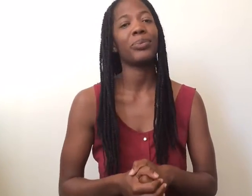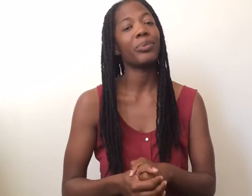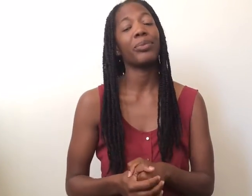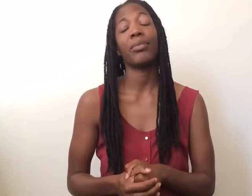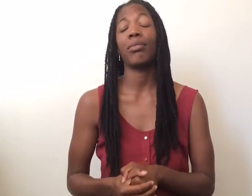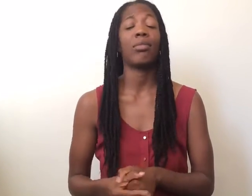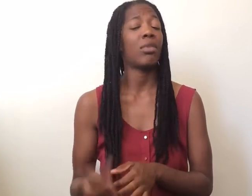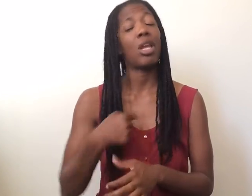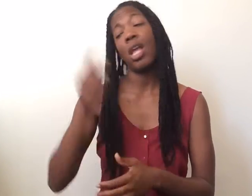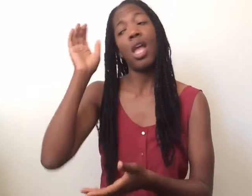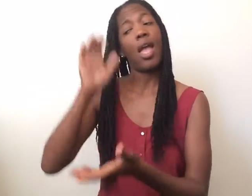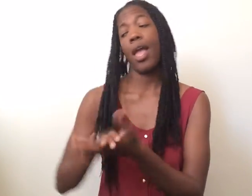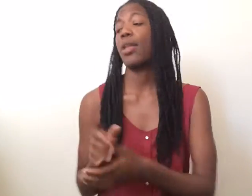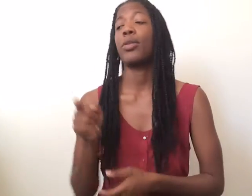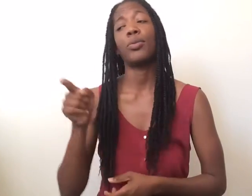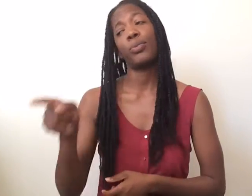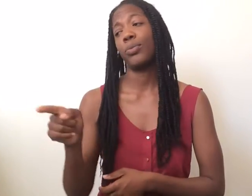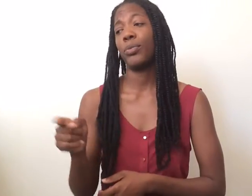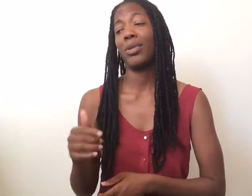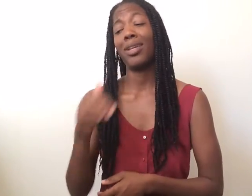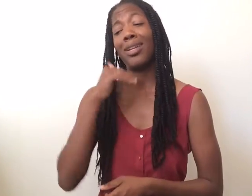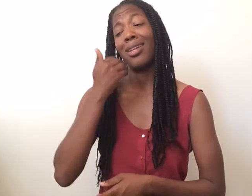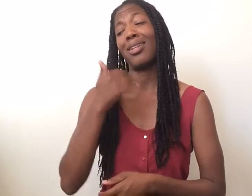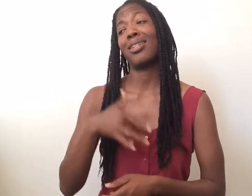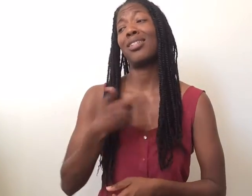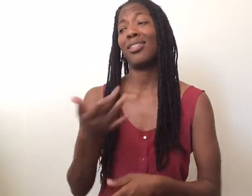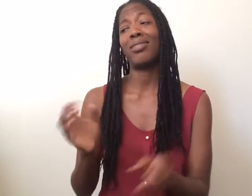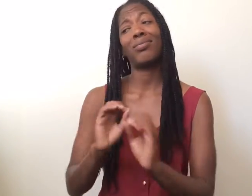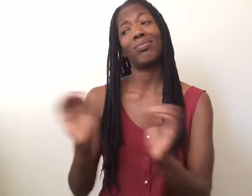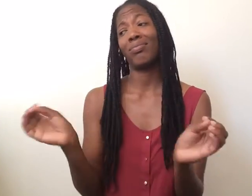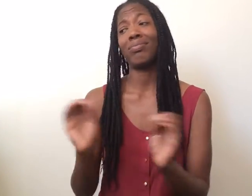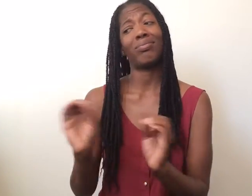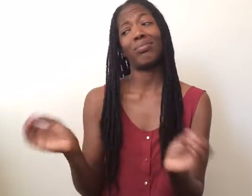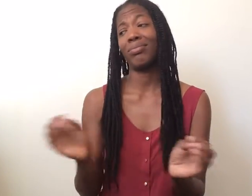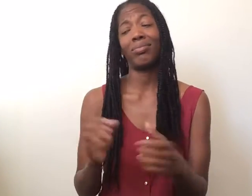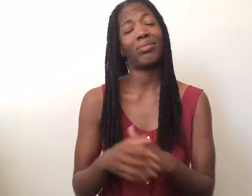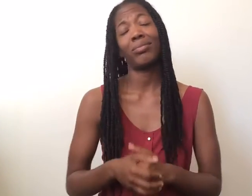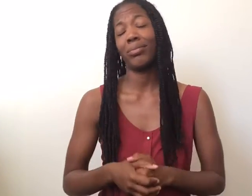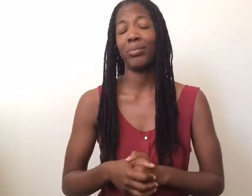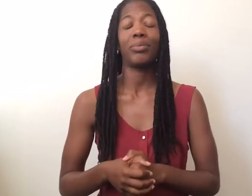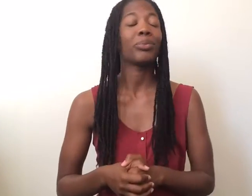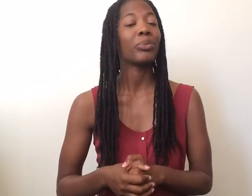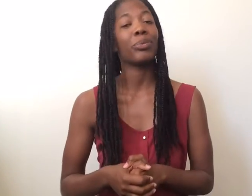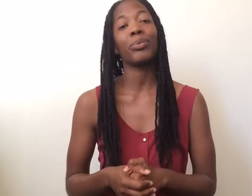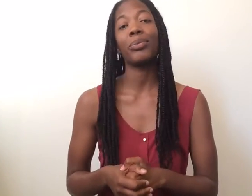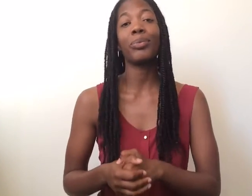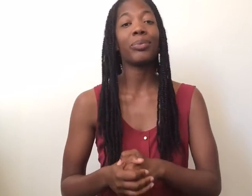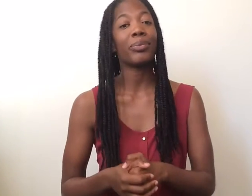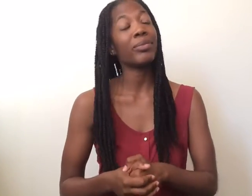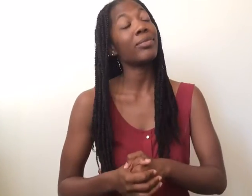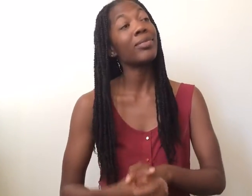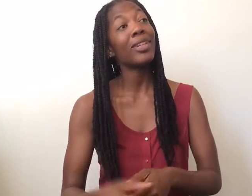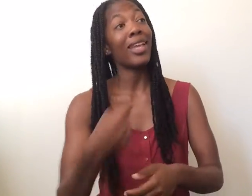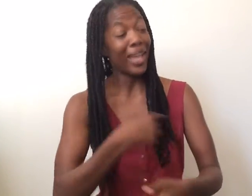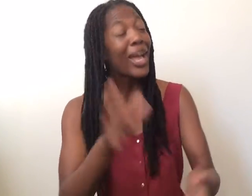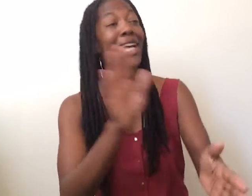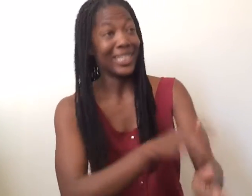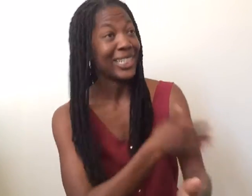oh Yo no te lo creo, que no tienes pena, que no tienes pena Estoy